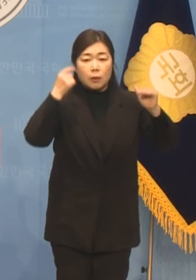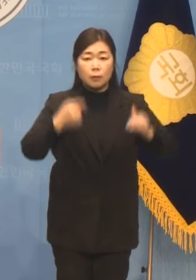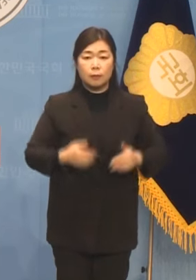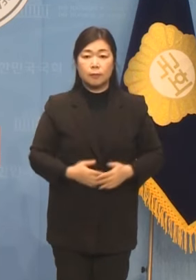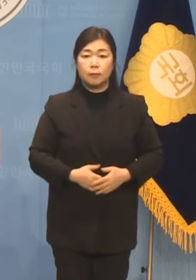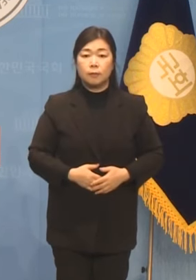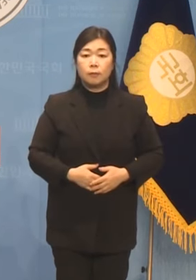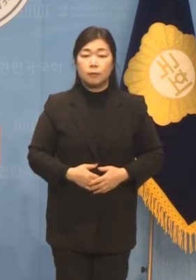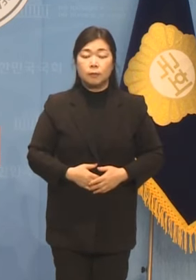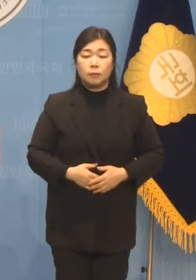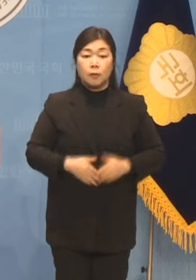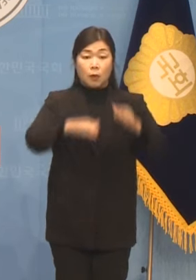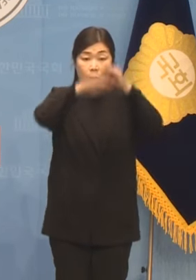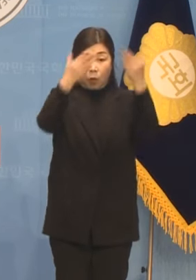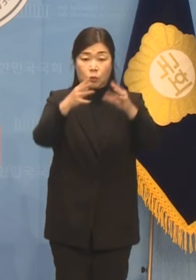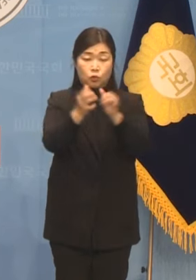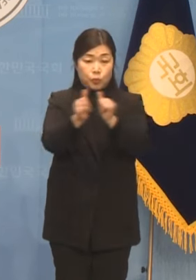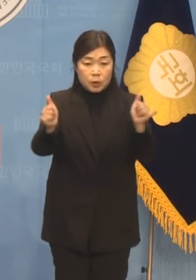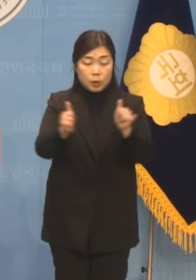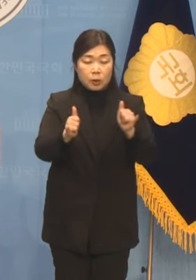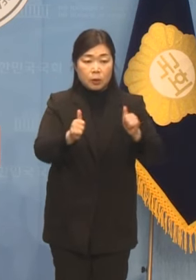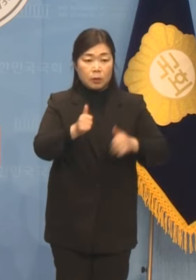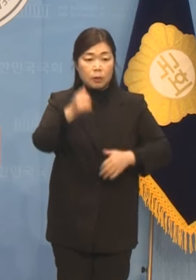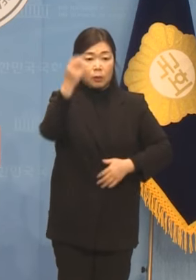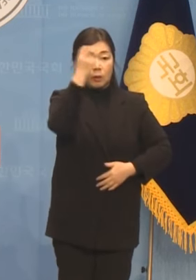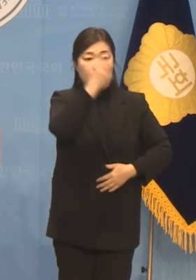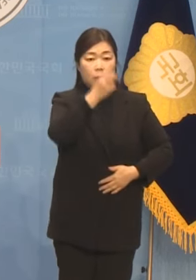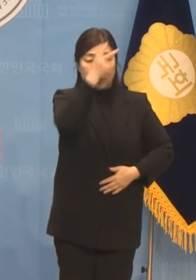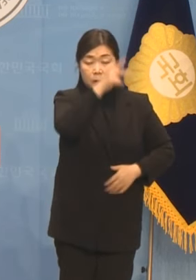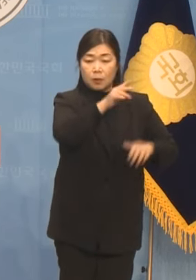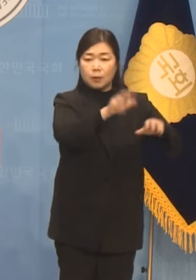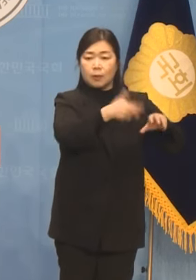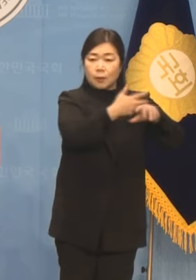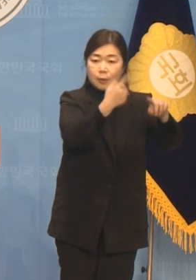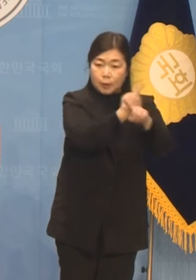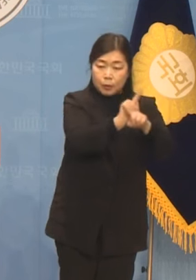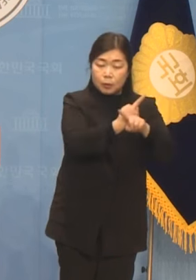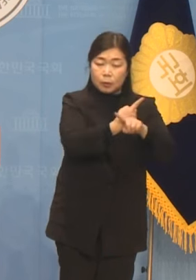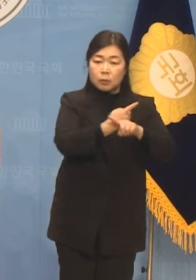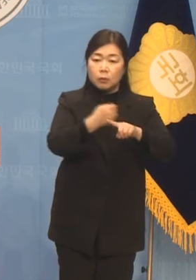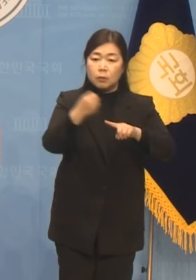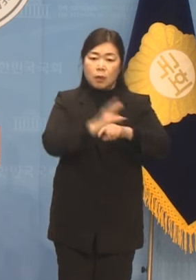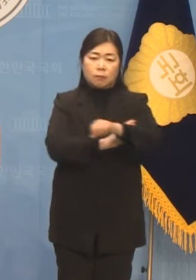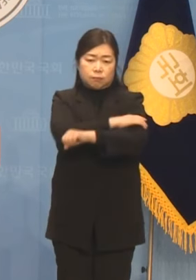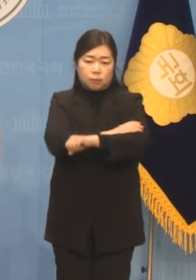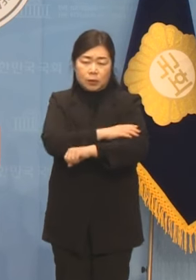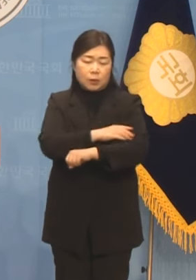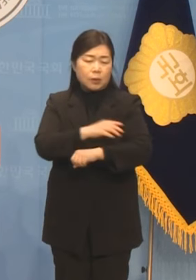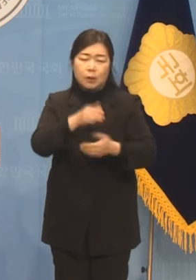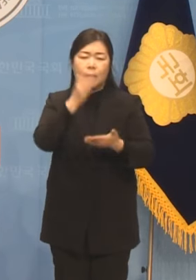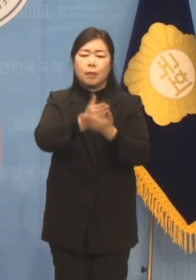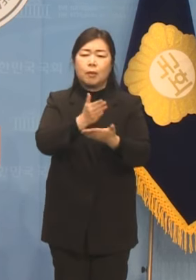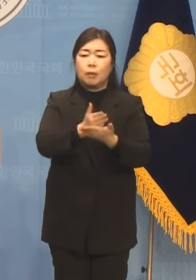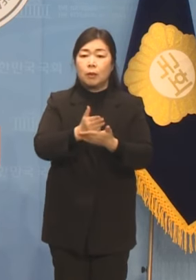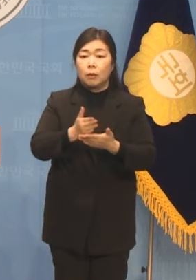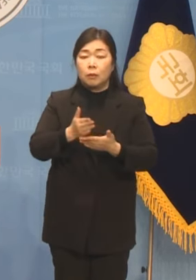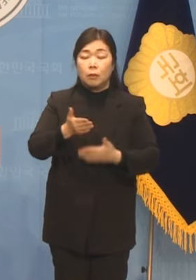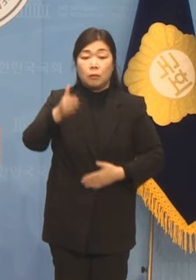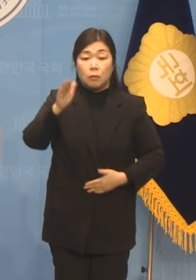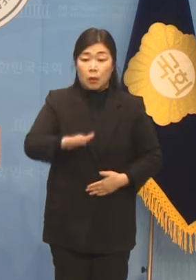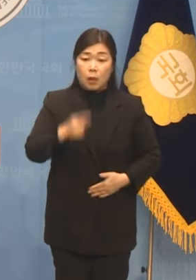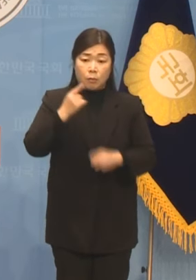검찰개혁, 검찰기득권의 철폐, 기득권의 특혜 폐지를 요구하고 있는데 민주당의